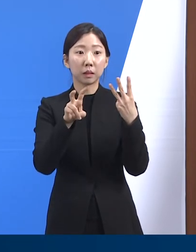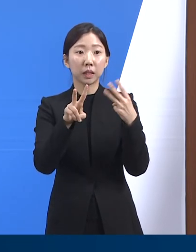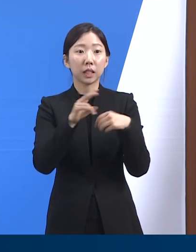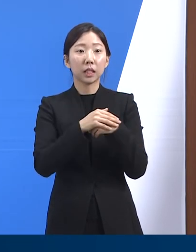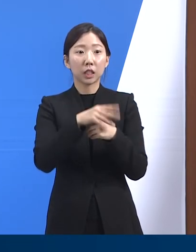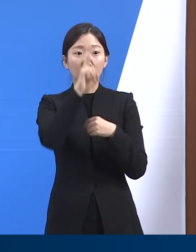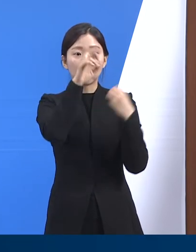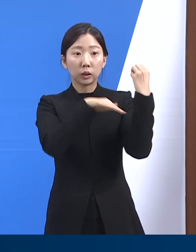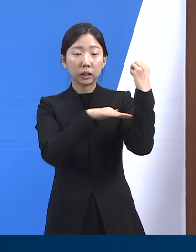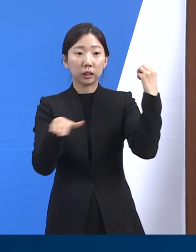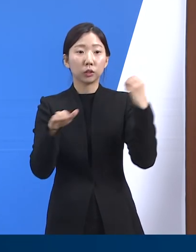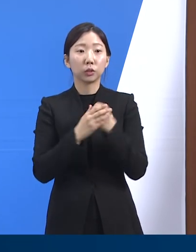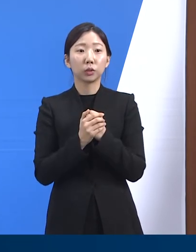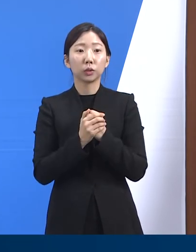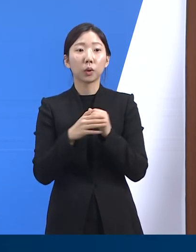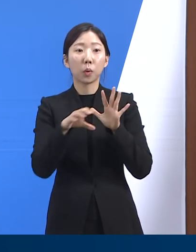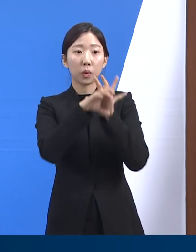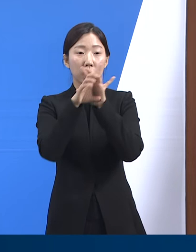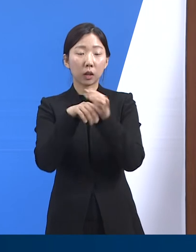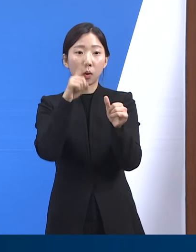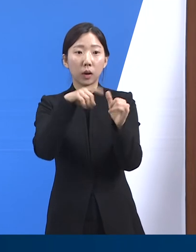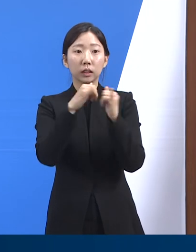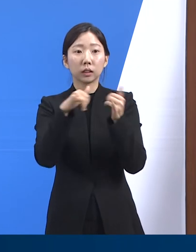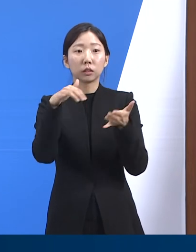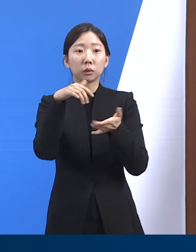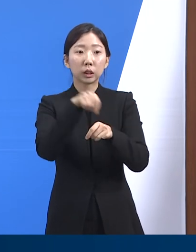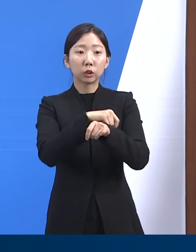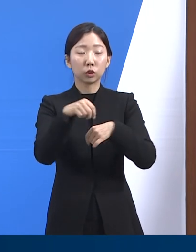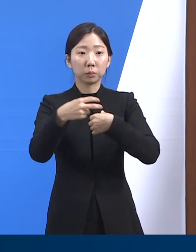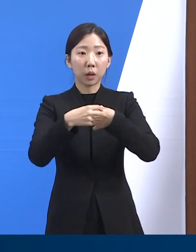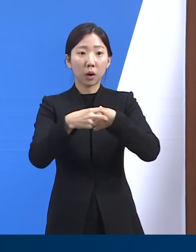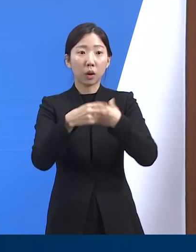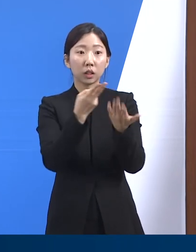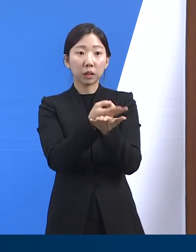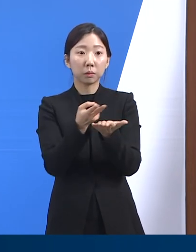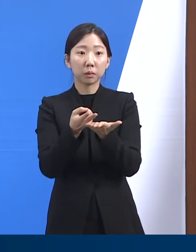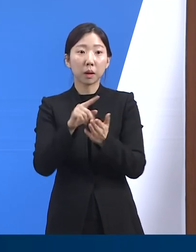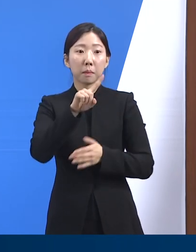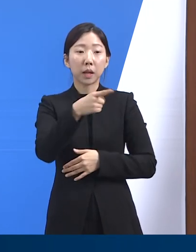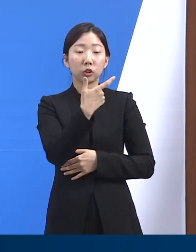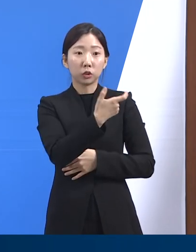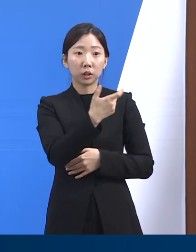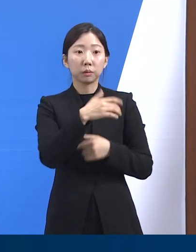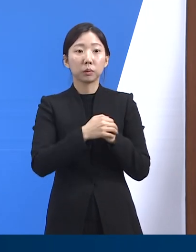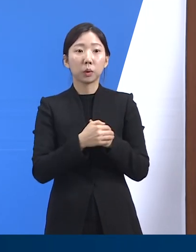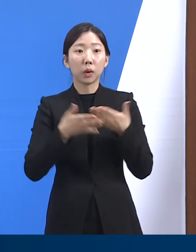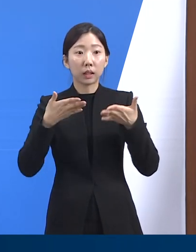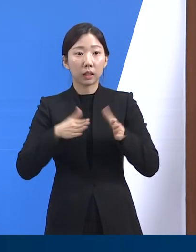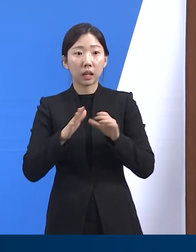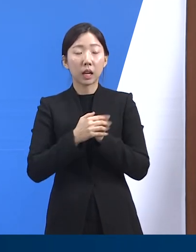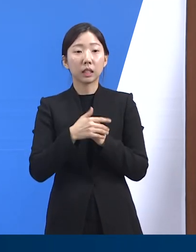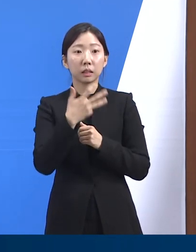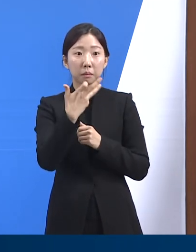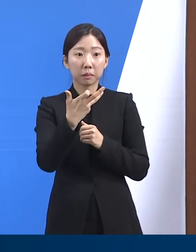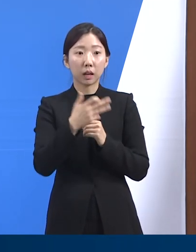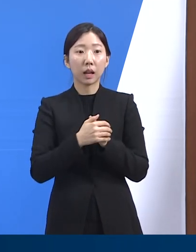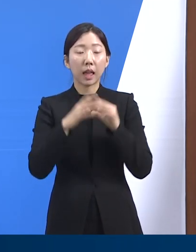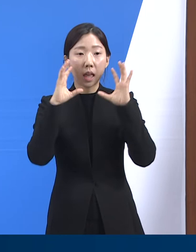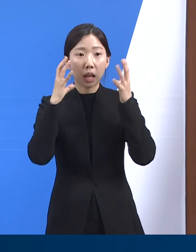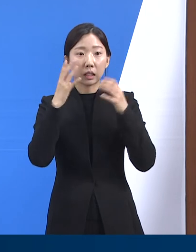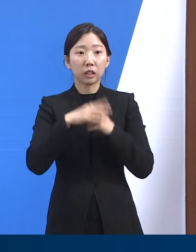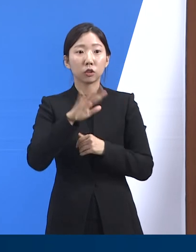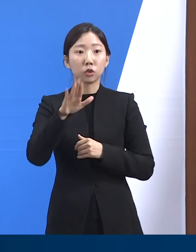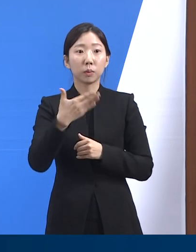기준 본회 코로나19 확진자 특수병상은 투숙병상 160병상, 분만 18병상, 소아